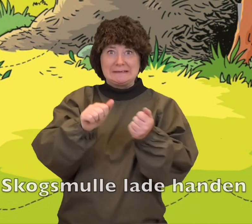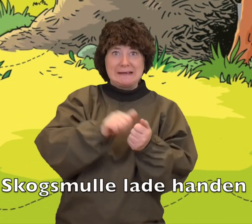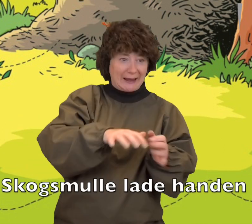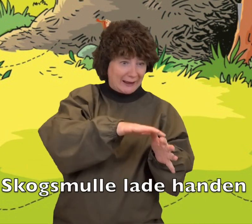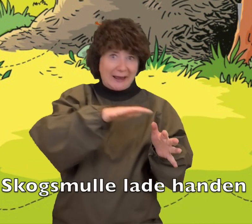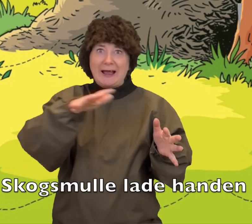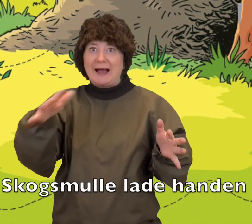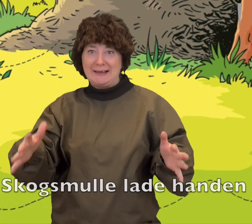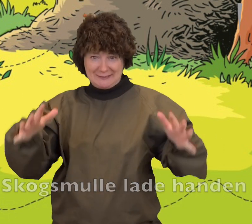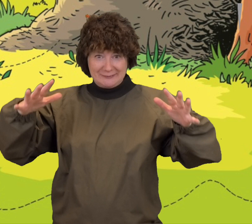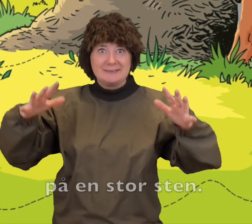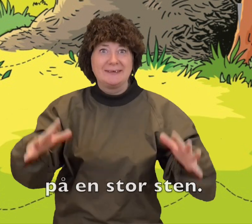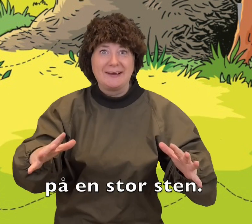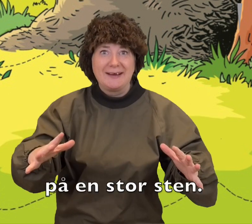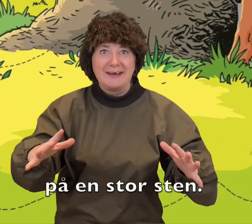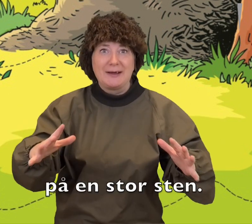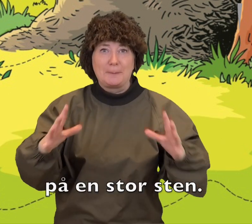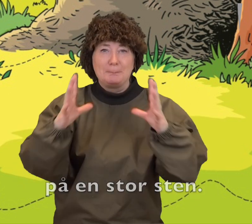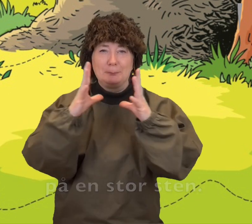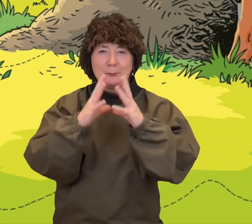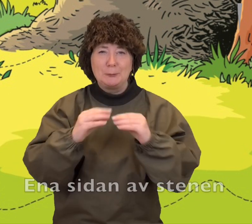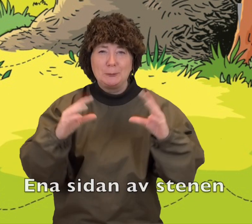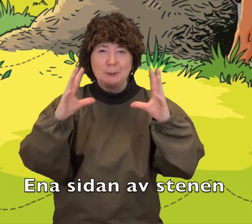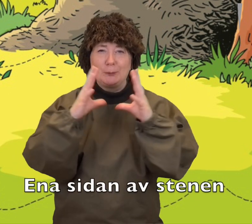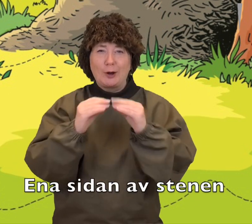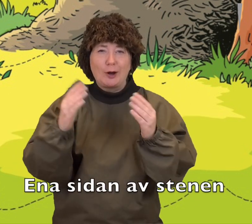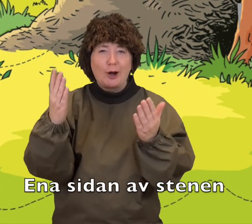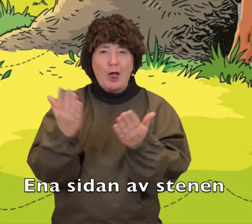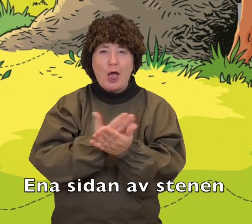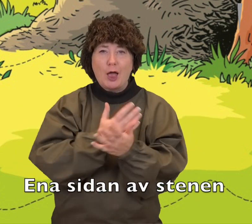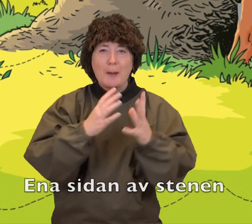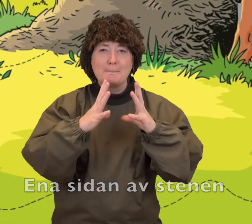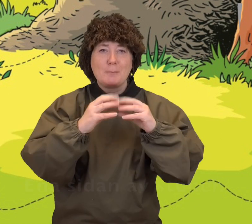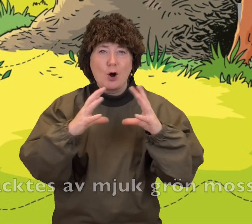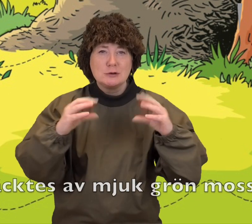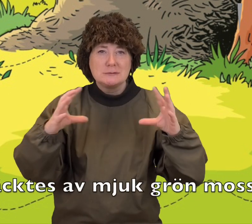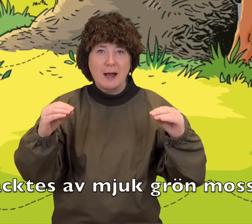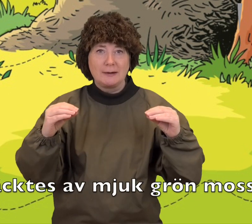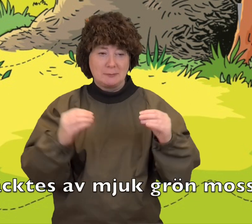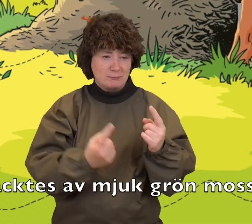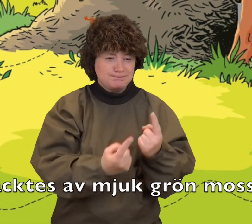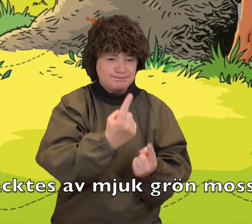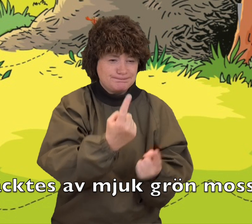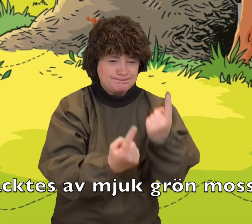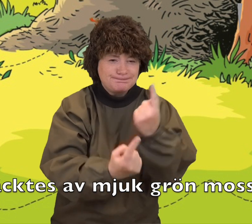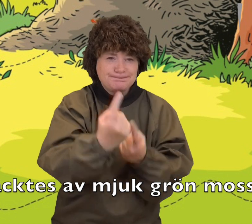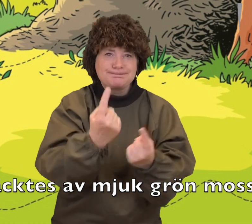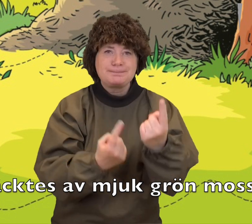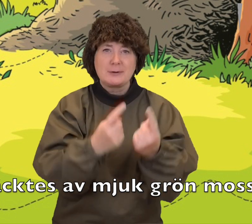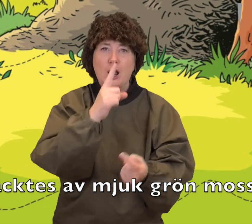Skogsmulle la handen på en stor sten. ena sidan av stenen täcktes av mjuk, grön mossa